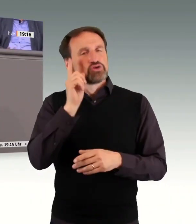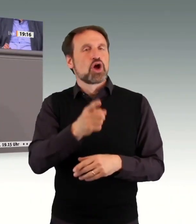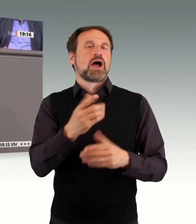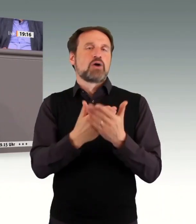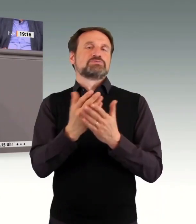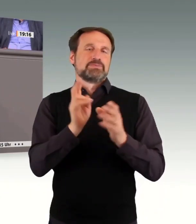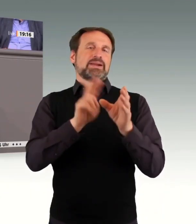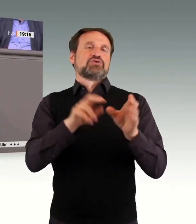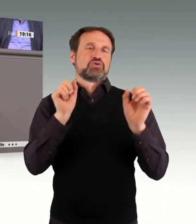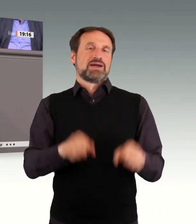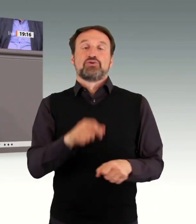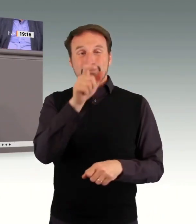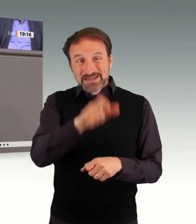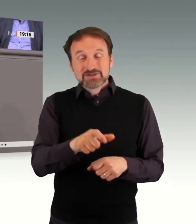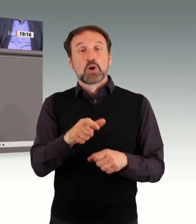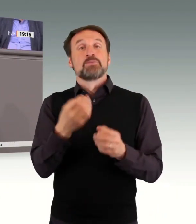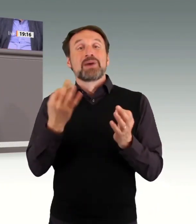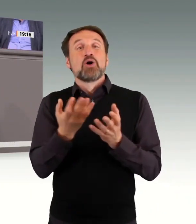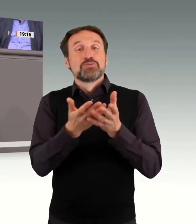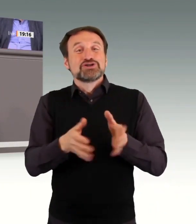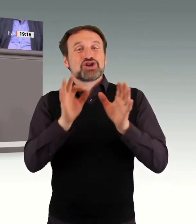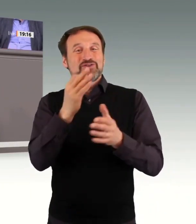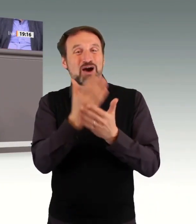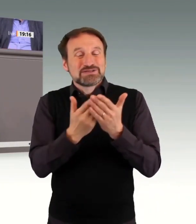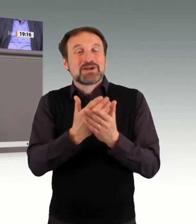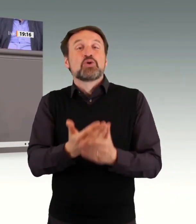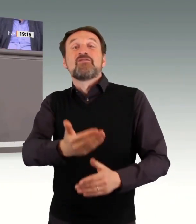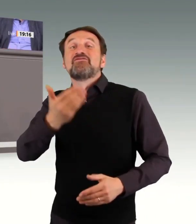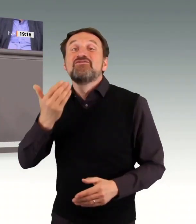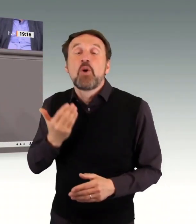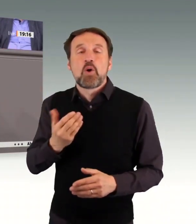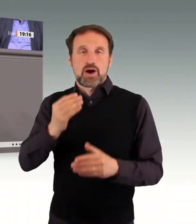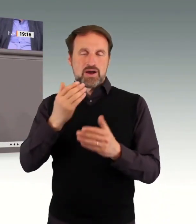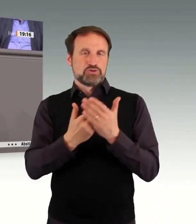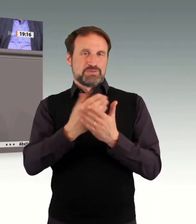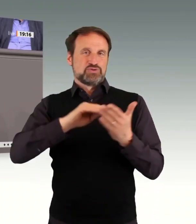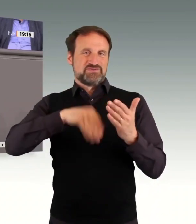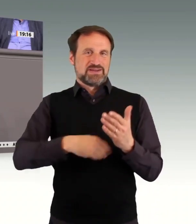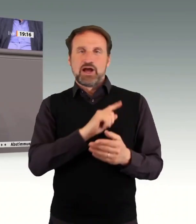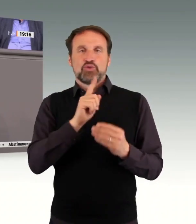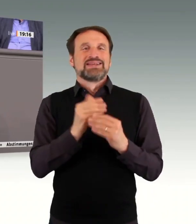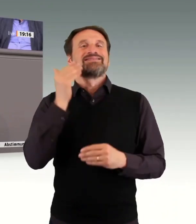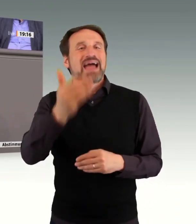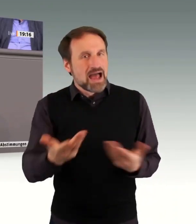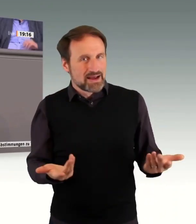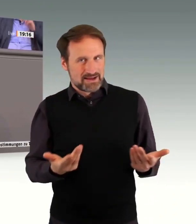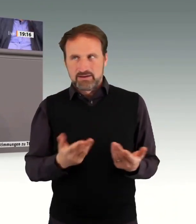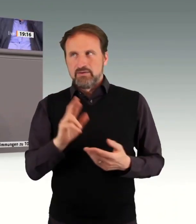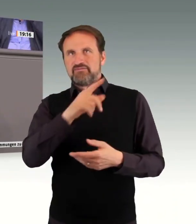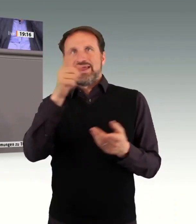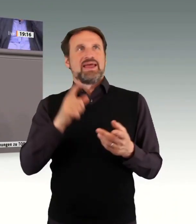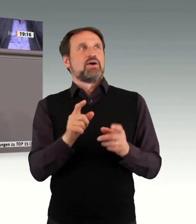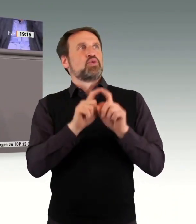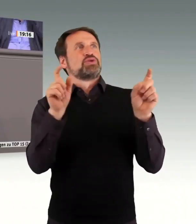Ausbildungsvertrag, nicht hinterher. Denn welcher Unternehmer verlässt sich denn darauf, wenn er nicht weiß, ob denn tatsächlich hinterher das Budget genehmigt wird?